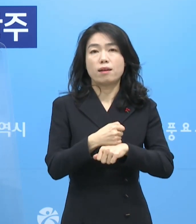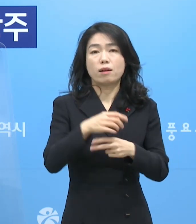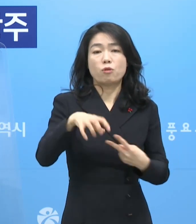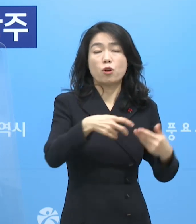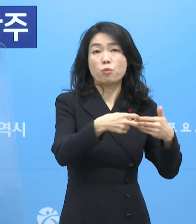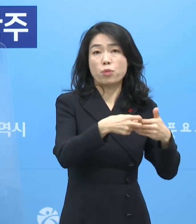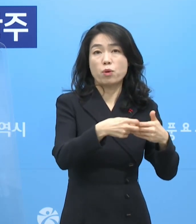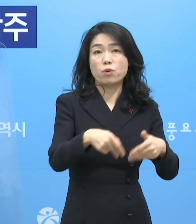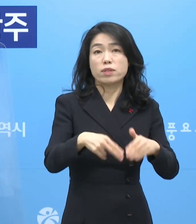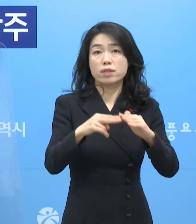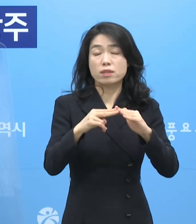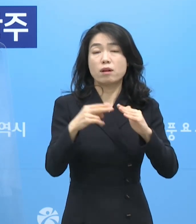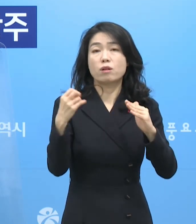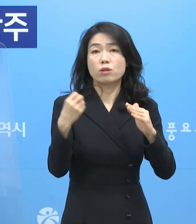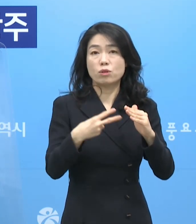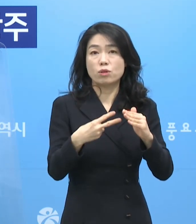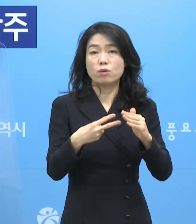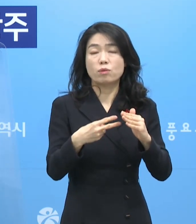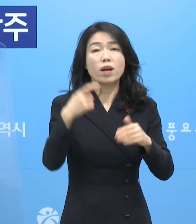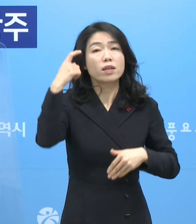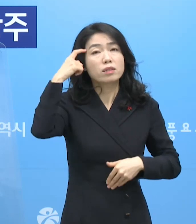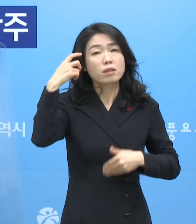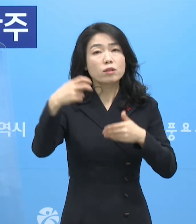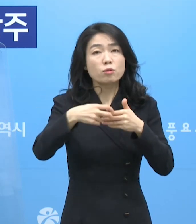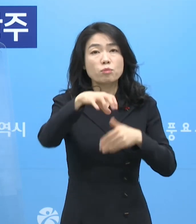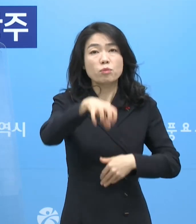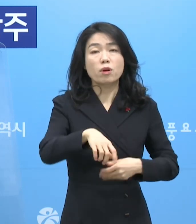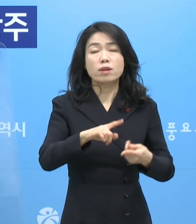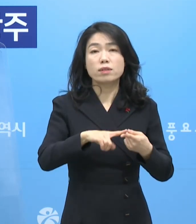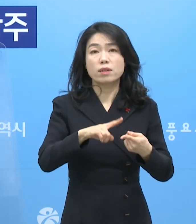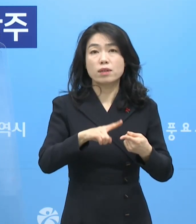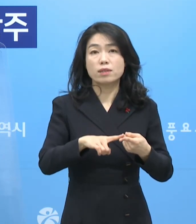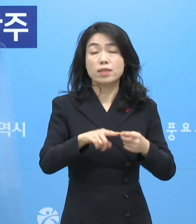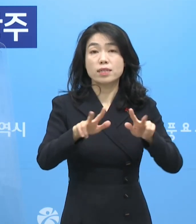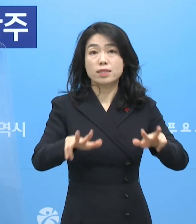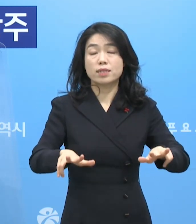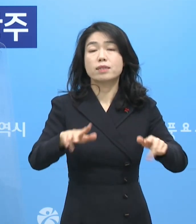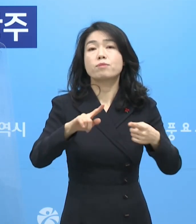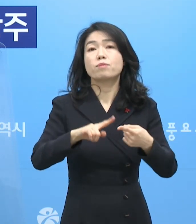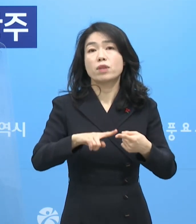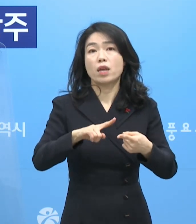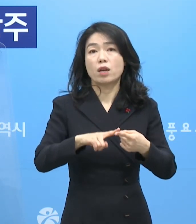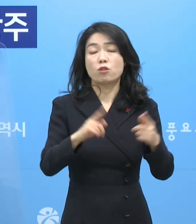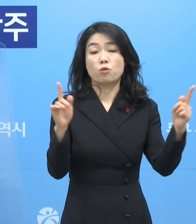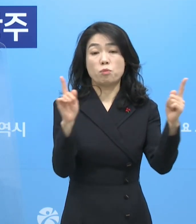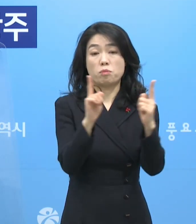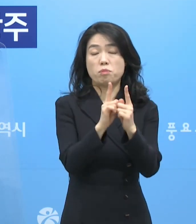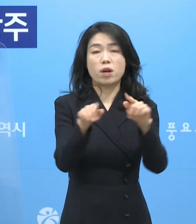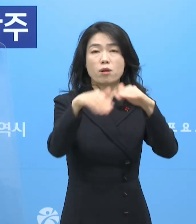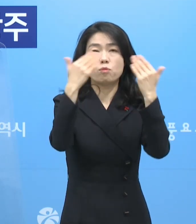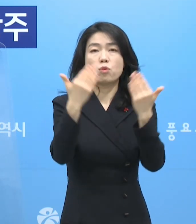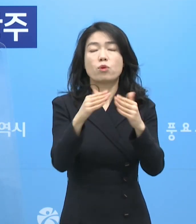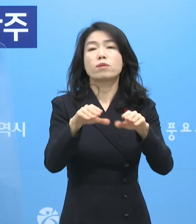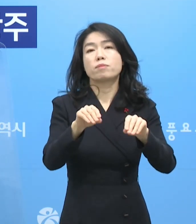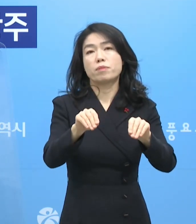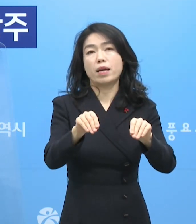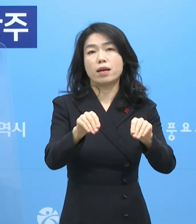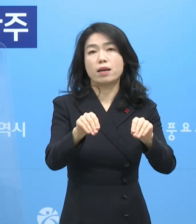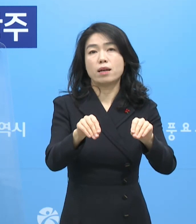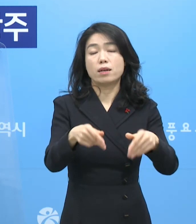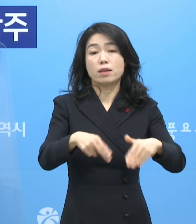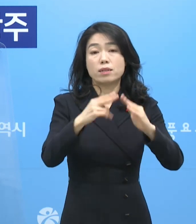요양병원 및 시설과 정신의료기관 등에 대해서는 현재처럼 대면 매너를 전면 금지하며